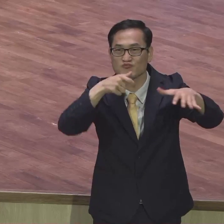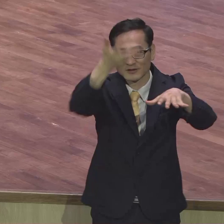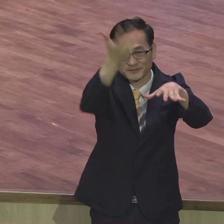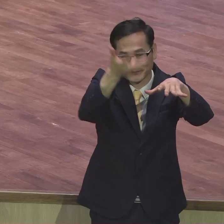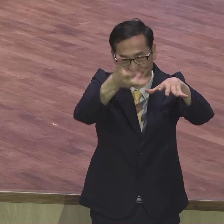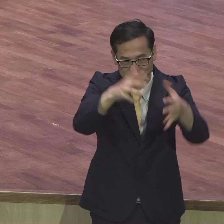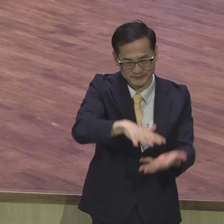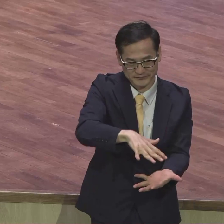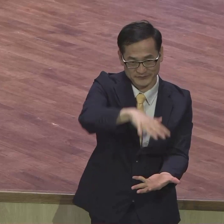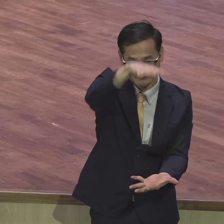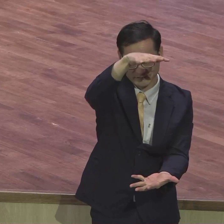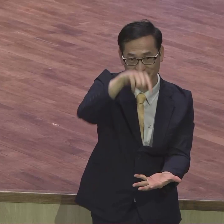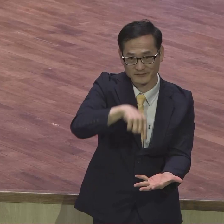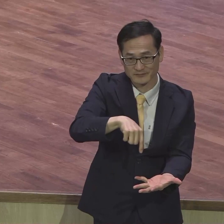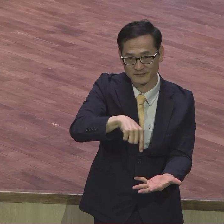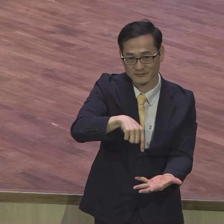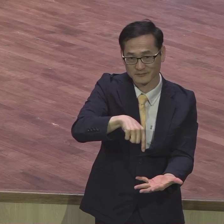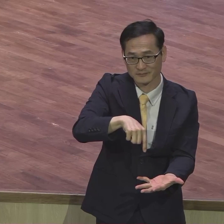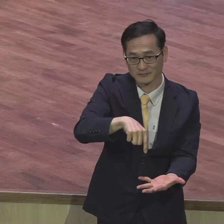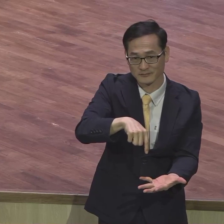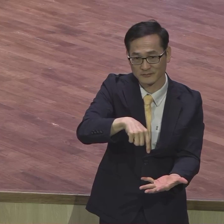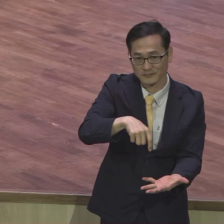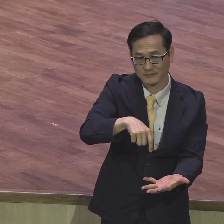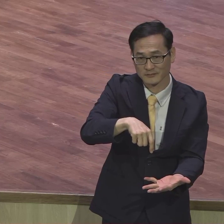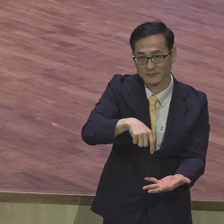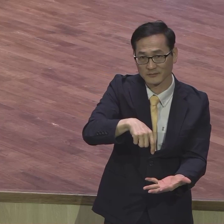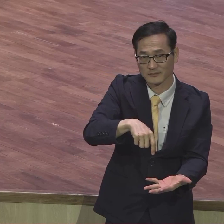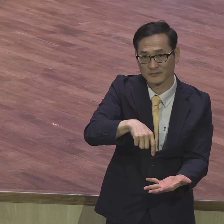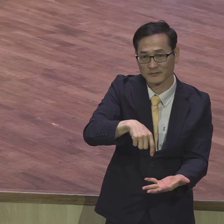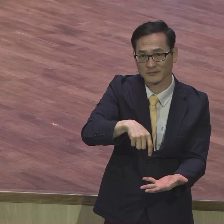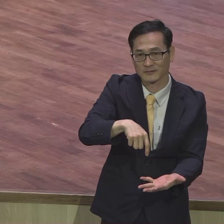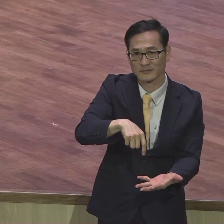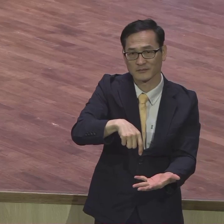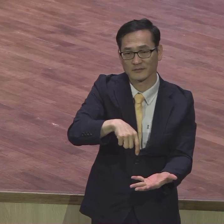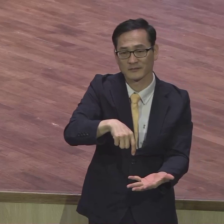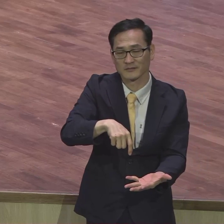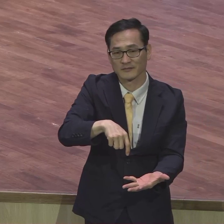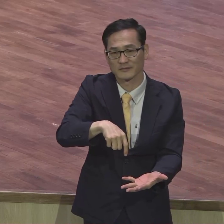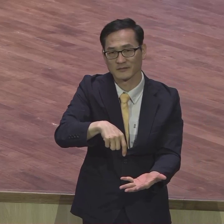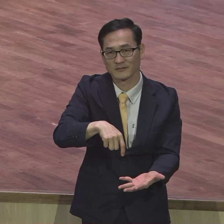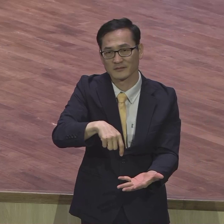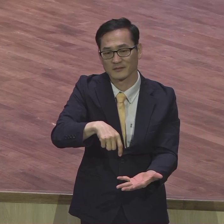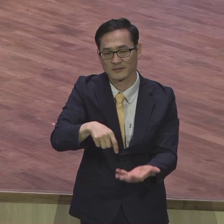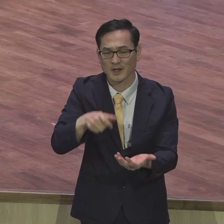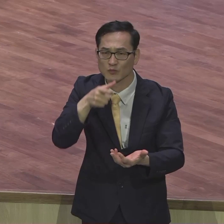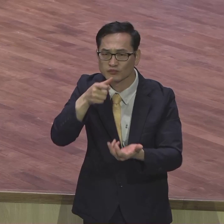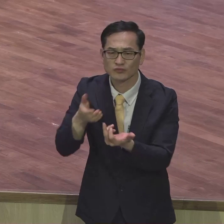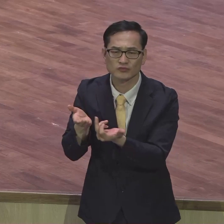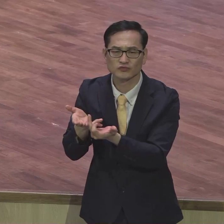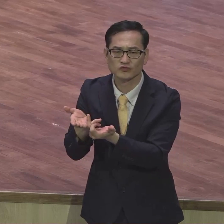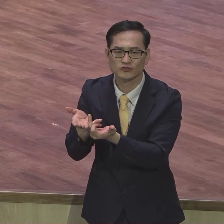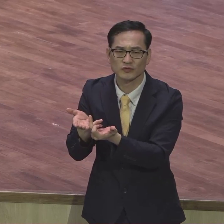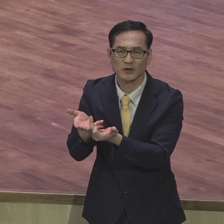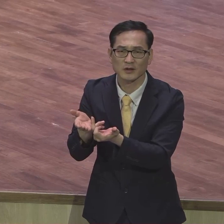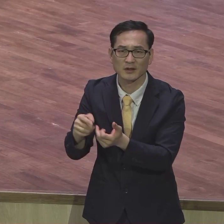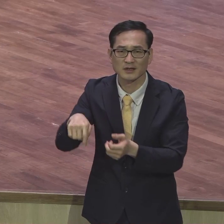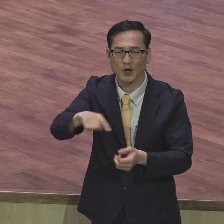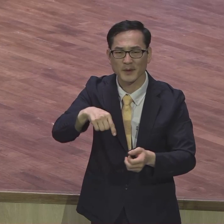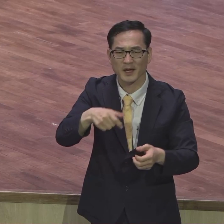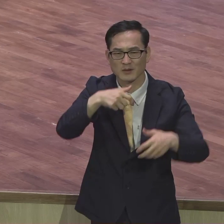그래서 이 섬 사람들은 빗물을 그냥 먹어요 이렇게 오랫동안 수두가 없으니까 오랫동안 이렇게 놔뒀다가 깔아앉으면